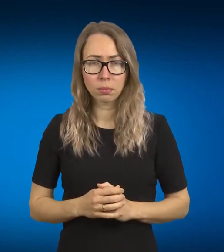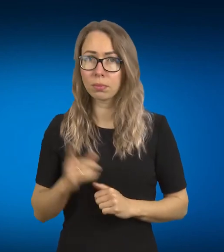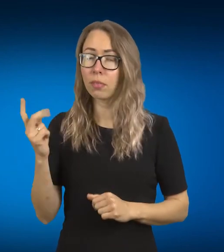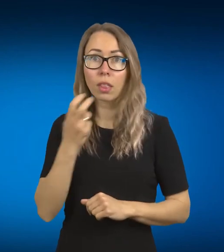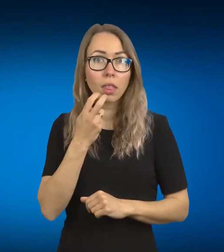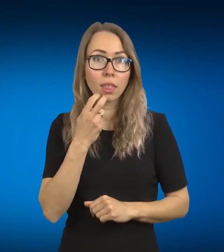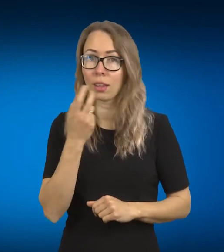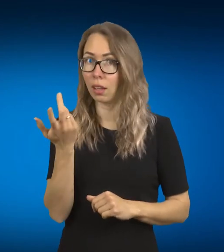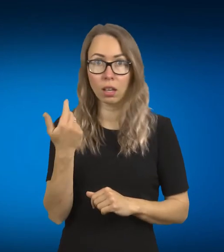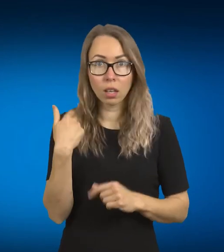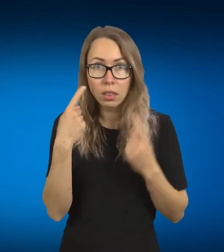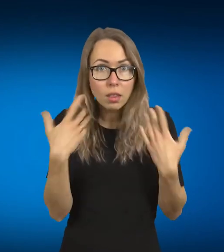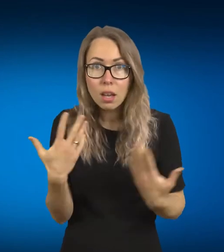Aš nebegirdžiu tai, aš žinok.